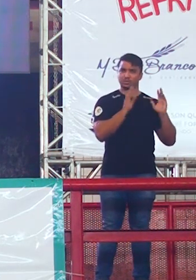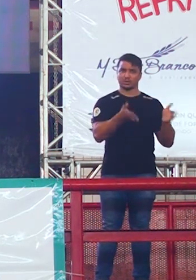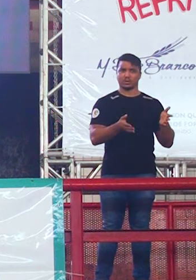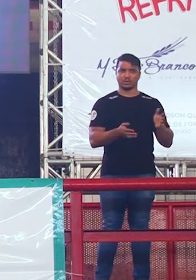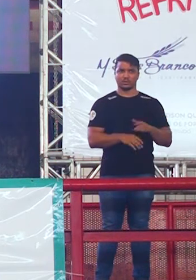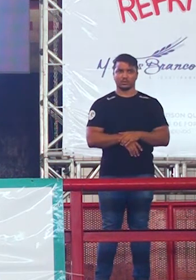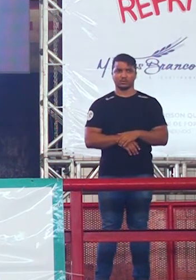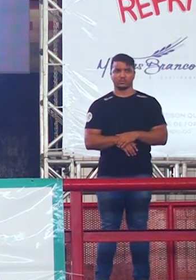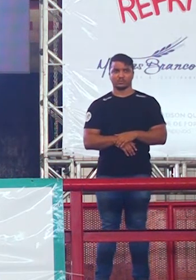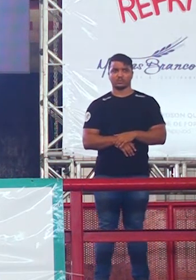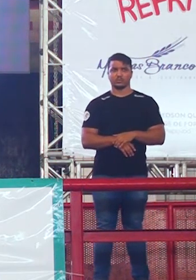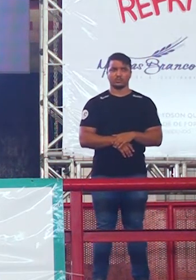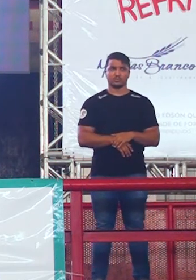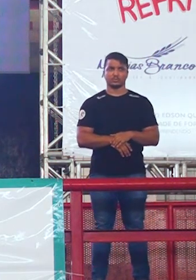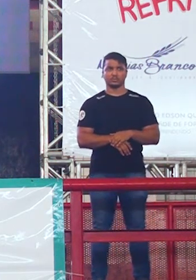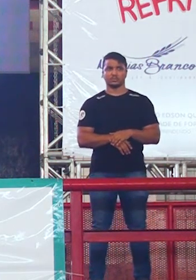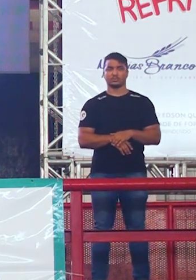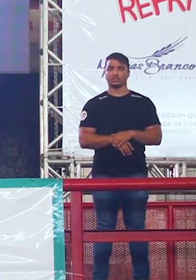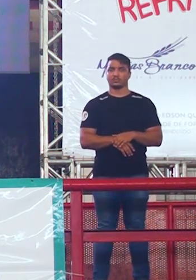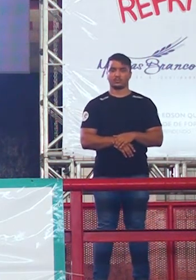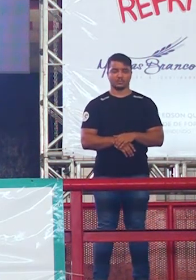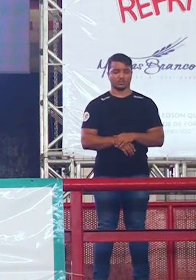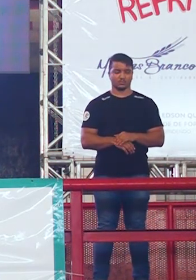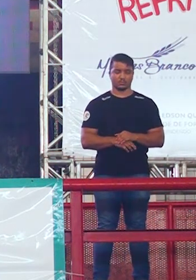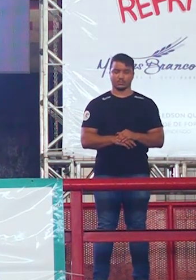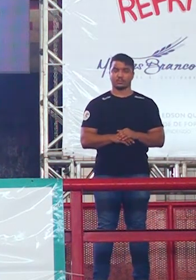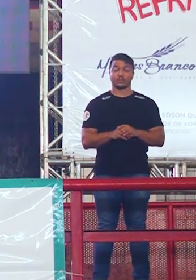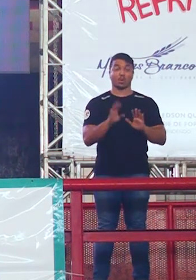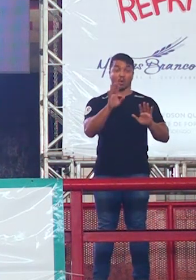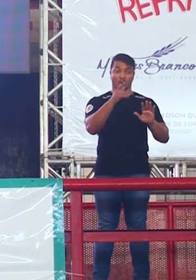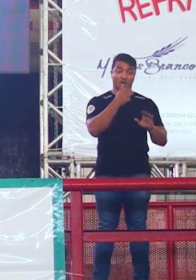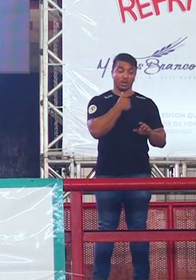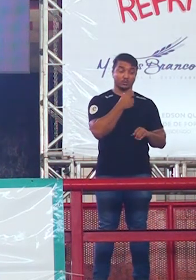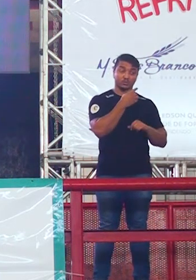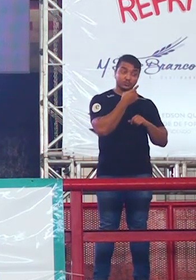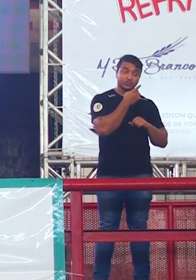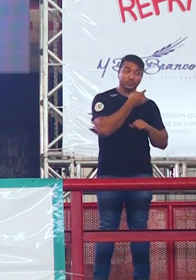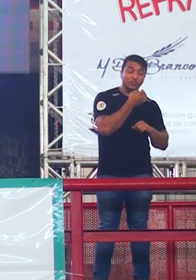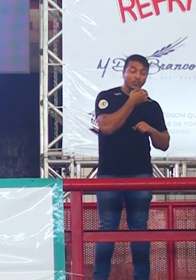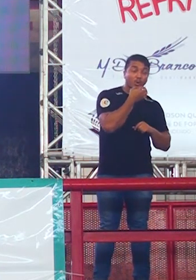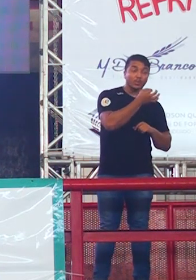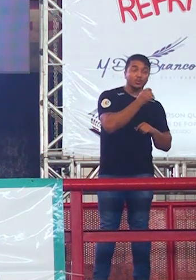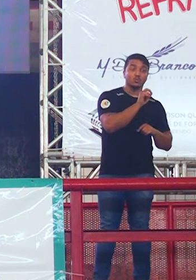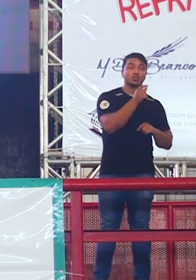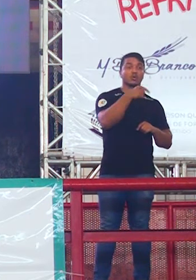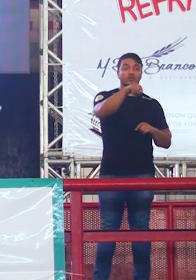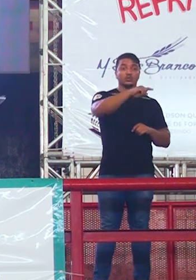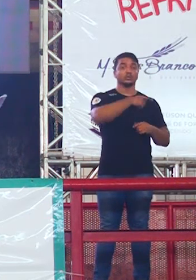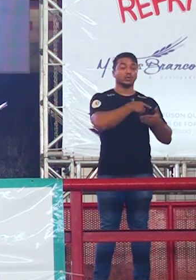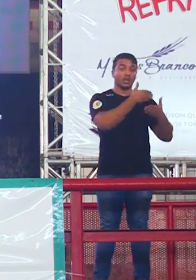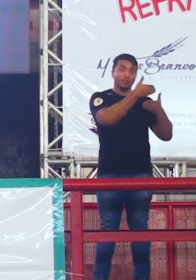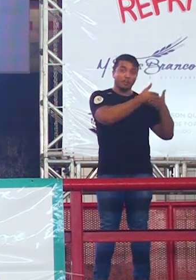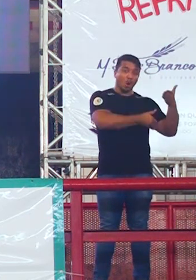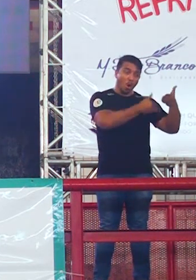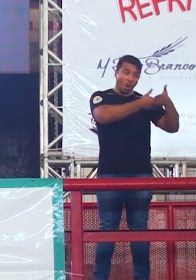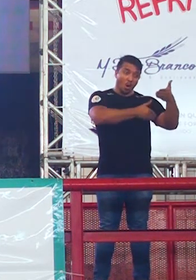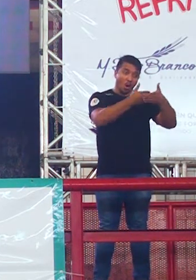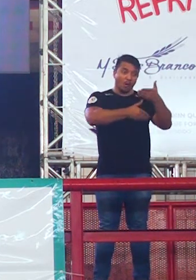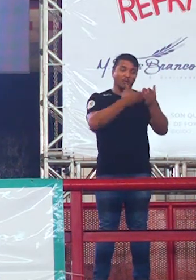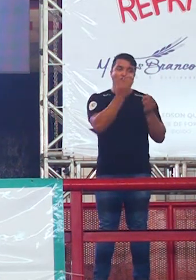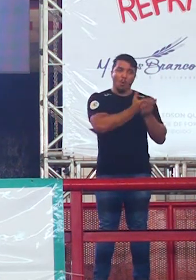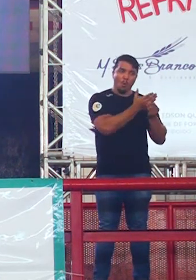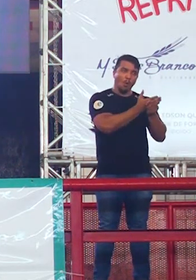sim ou não? Eu sugiro, pessoal, vocês terem um arquivo de provas passadas.